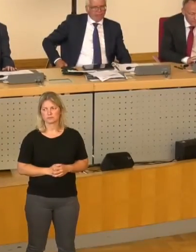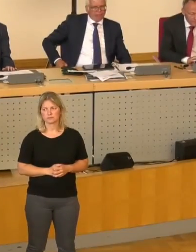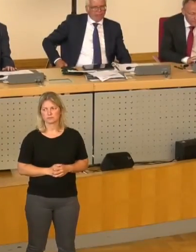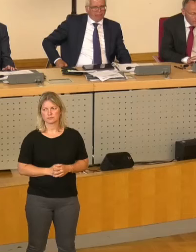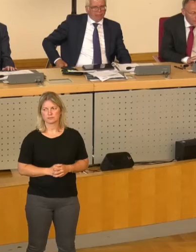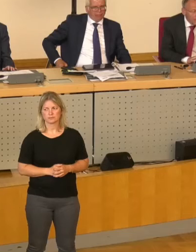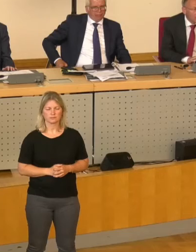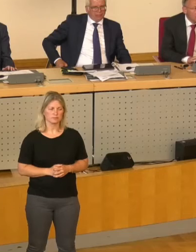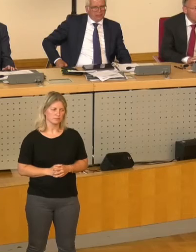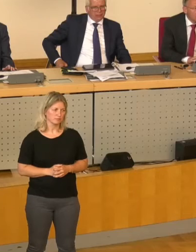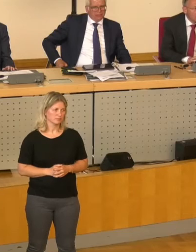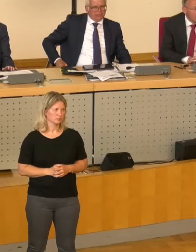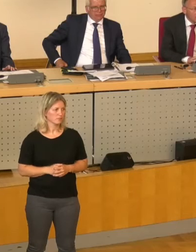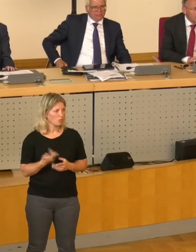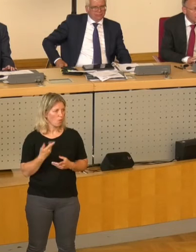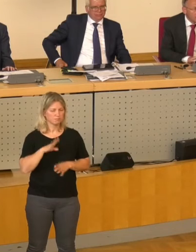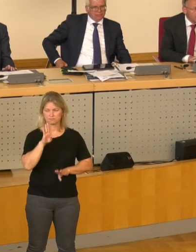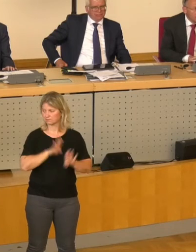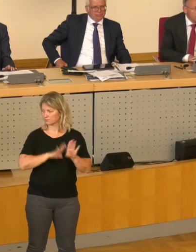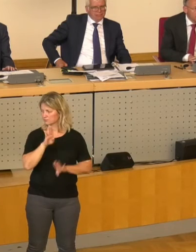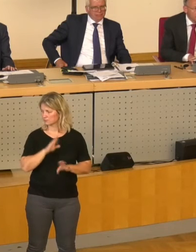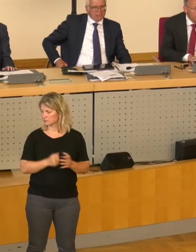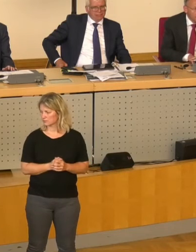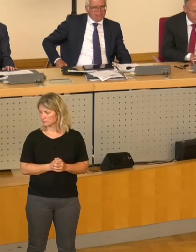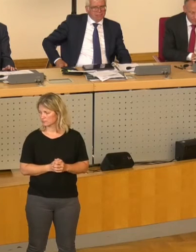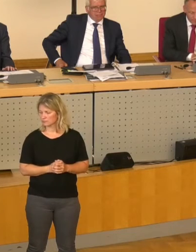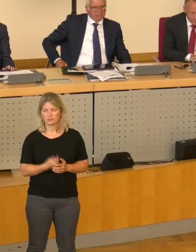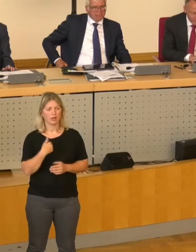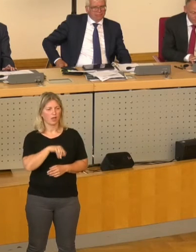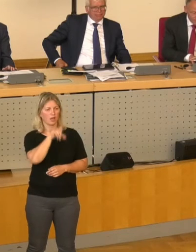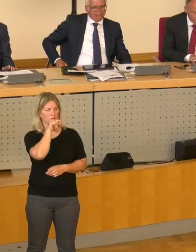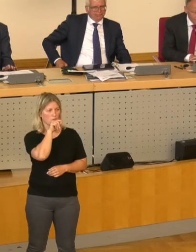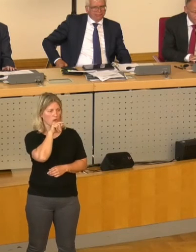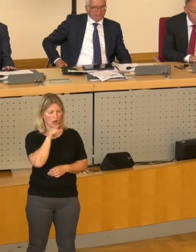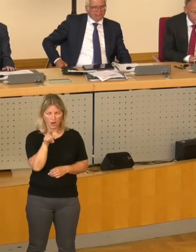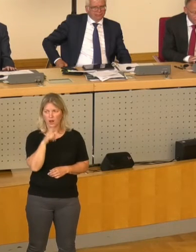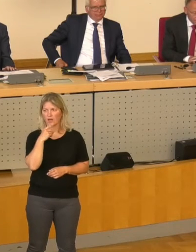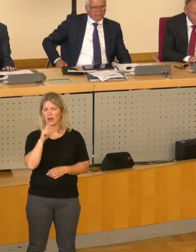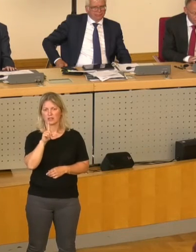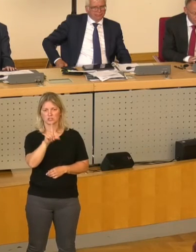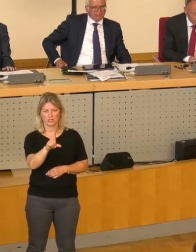So, es gibt weitere Wortmeldungen. Herr Vogel, Herr Lichty, Herr Dr. Böhmekon.